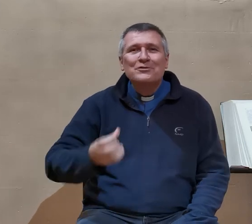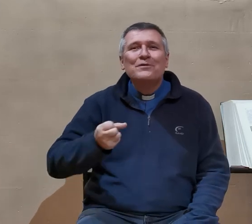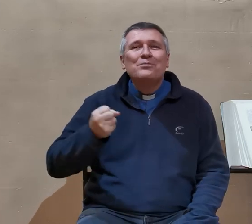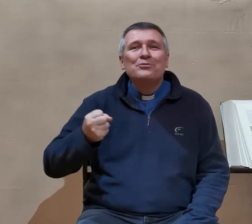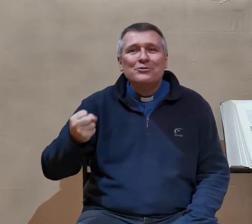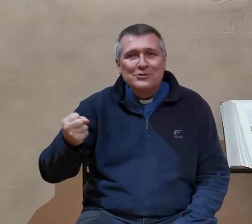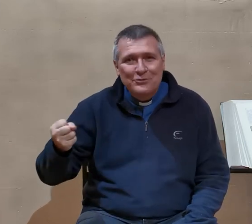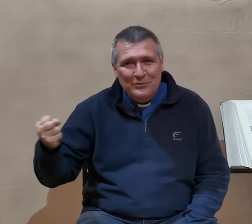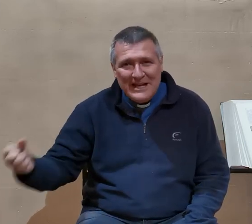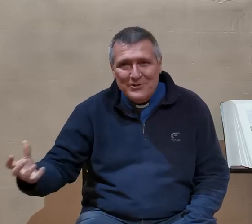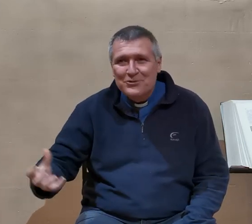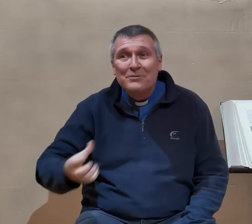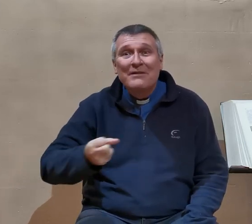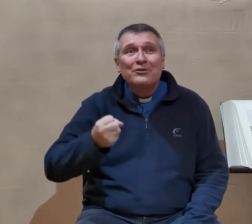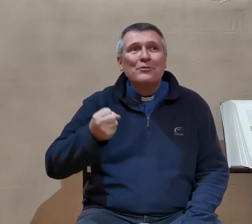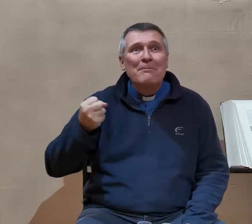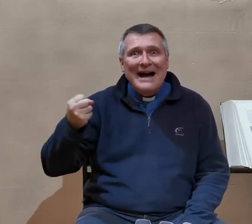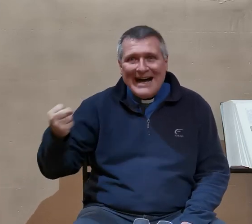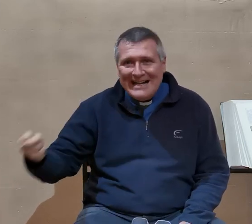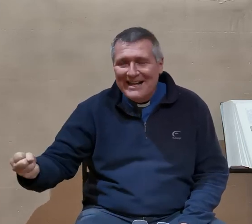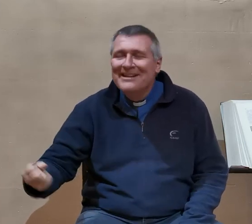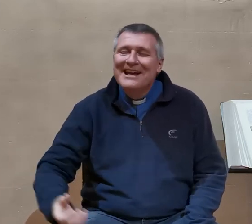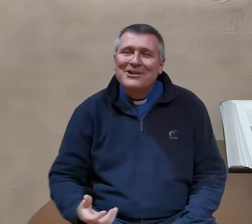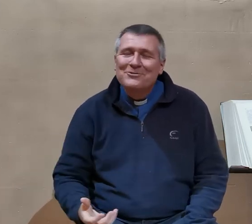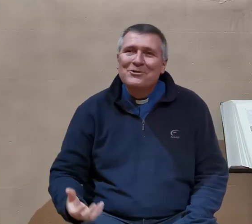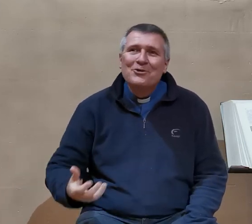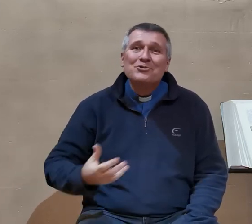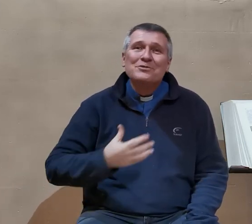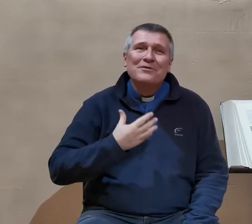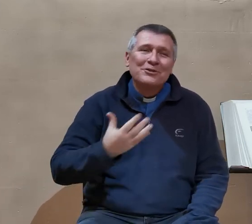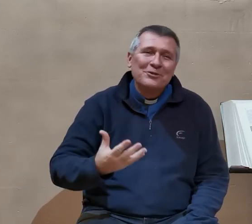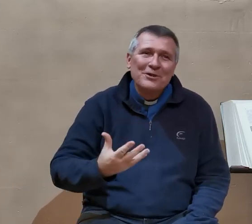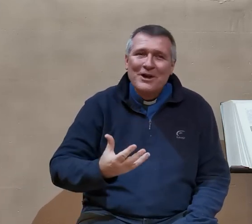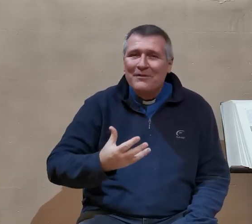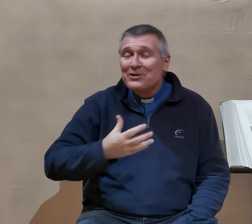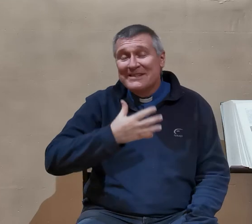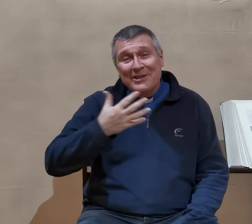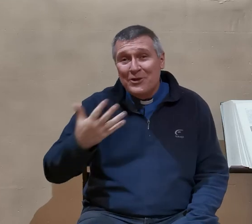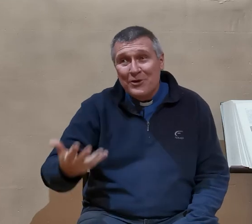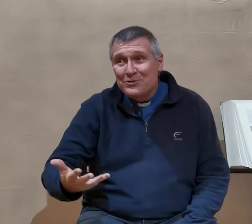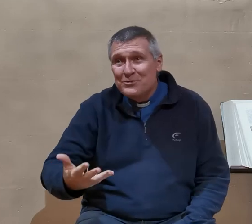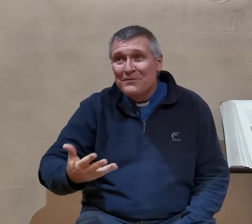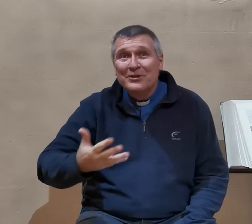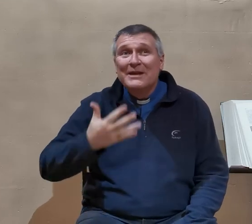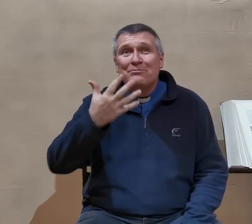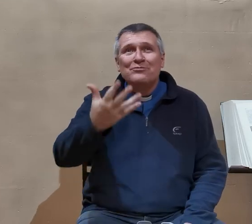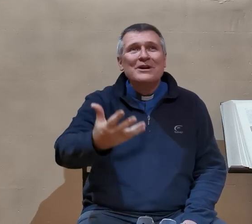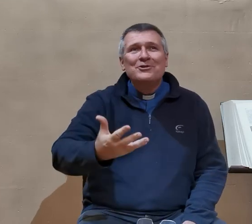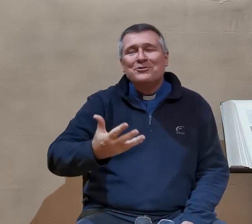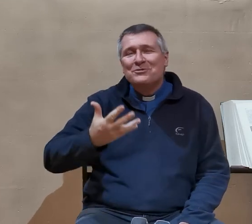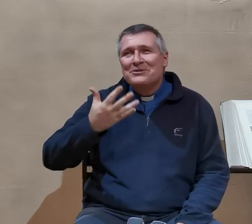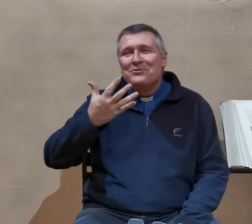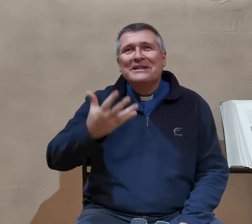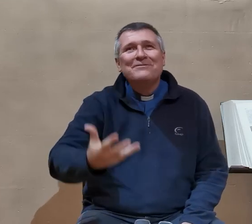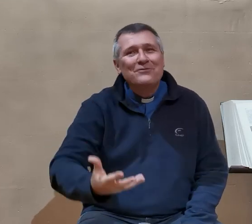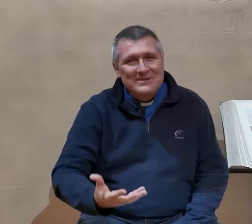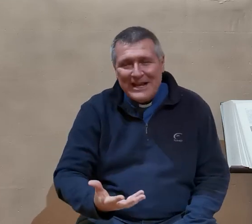je ne veux plus de ce nom-là, je ne suis pas votre Baal, je suis votre Seigneur, je suis votre Époux, je suis celui qui veut vous